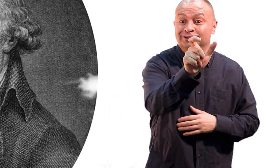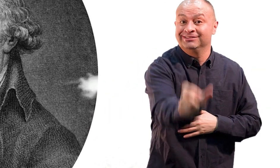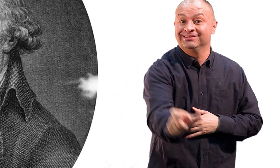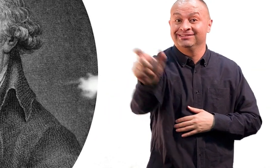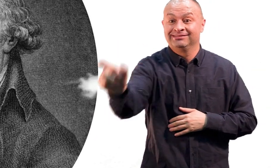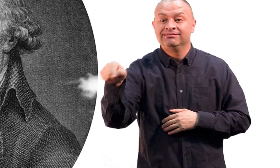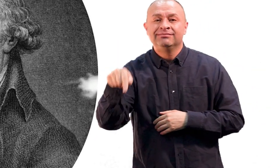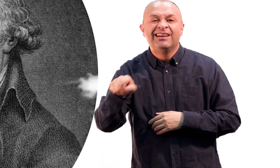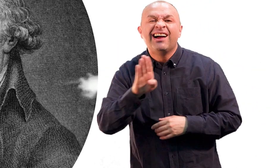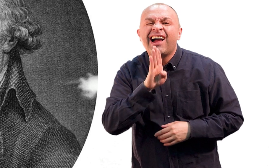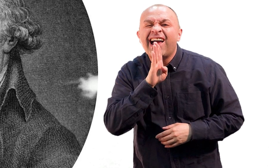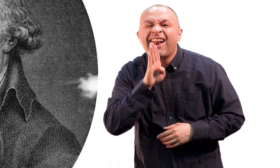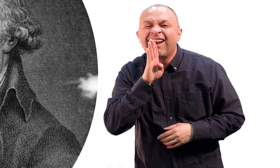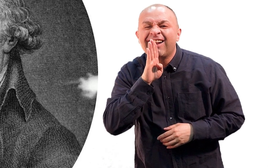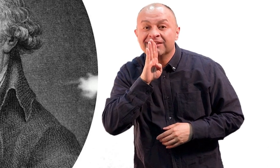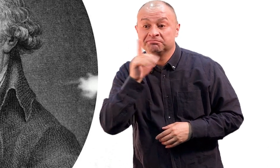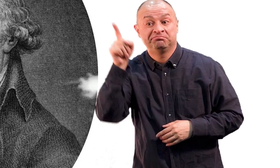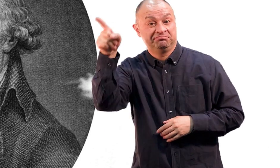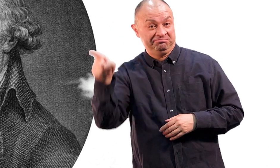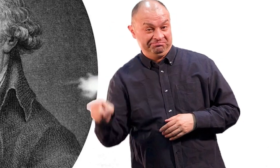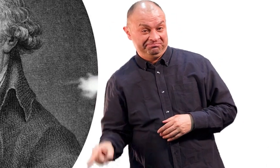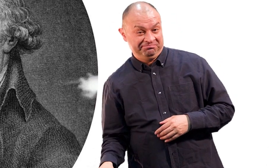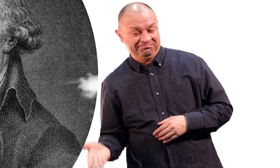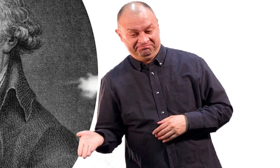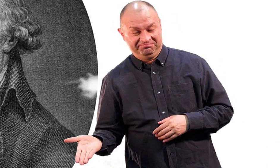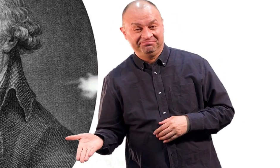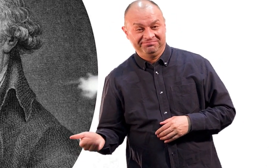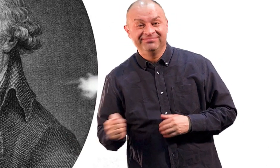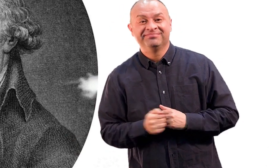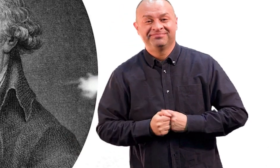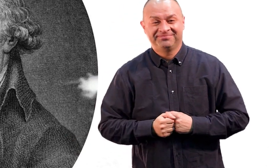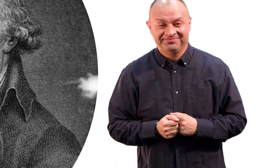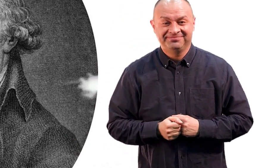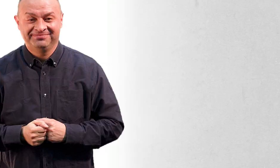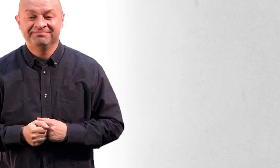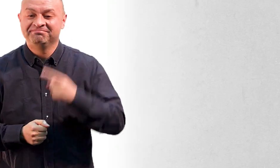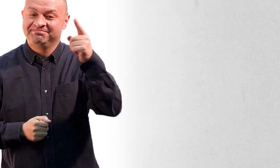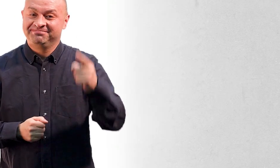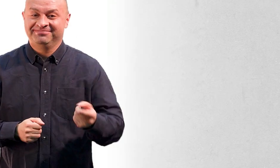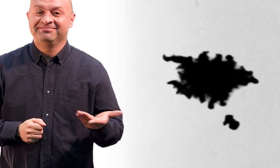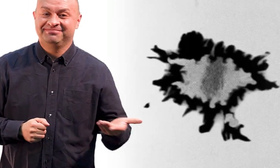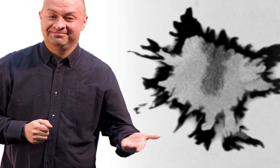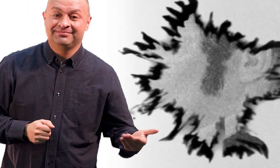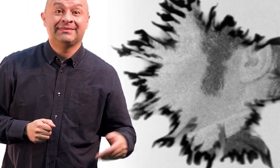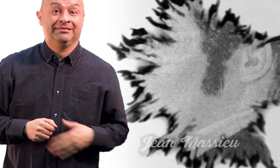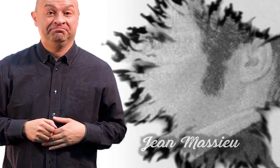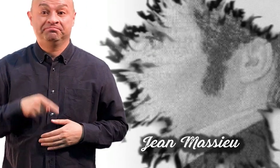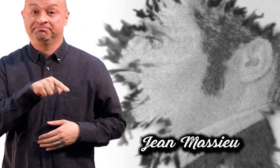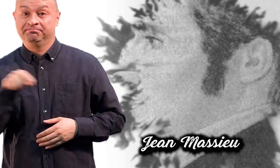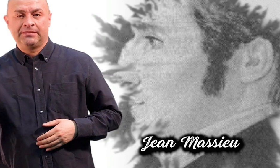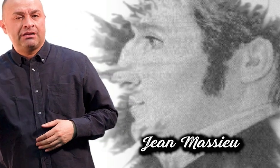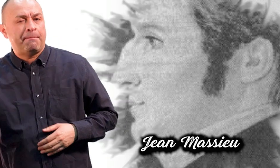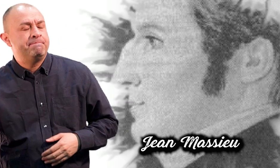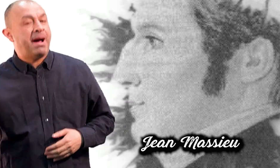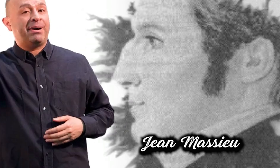tiene la posibilidad de formar a su vez a dos personas muy importantes. Masiu, quien es